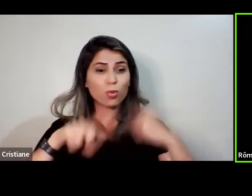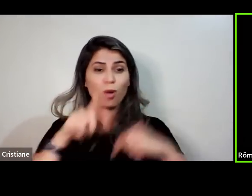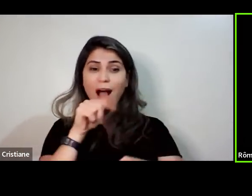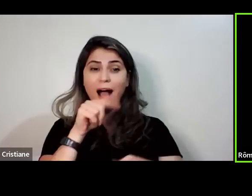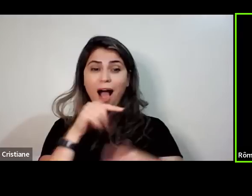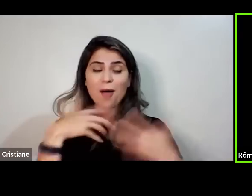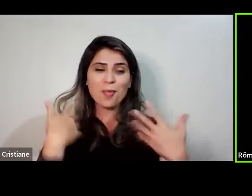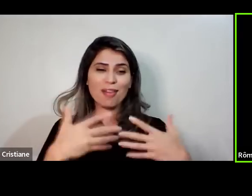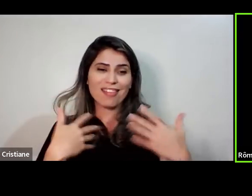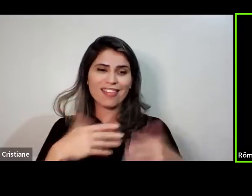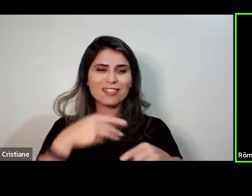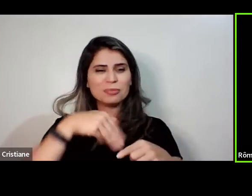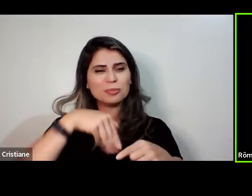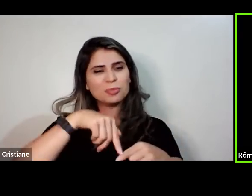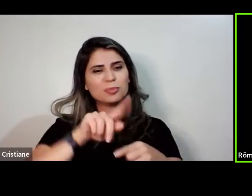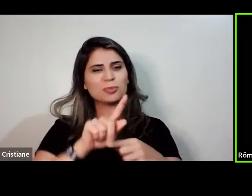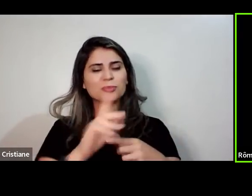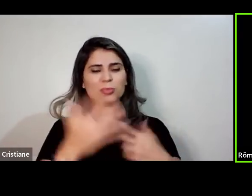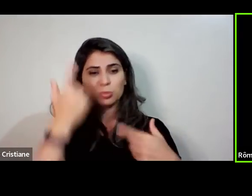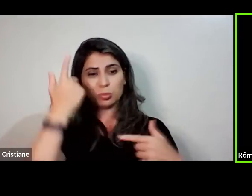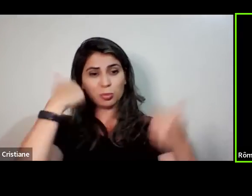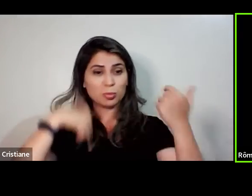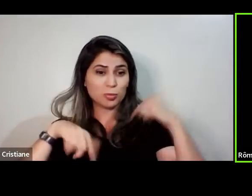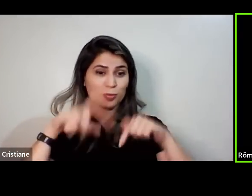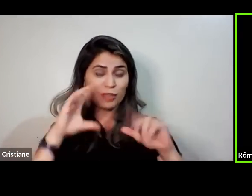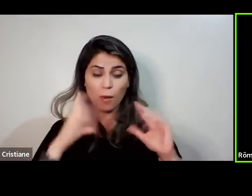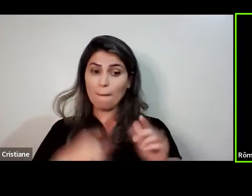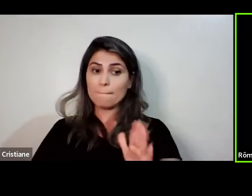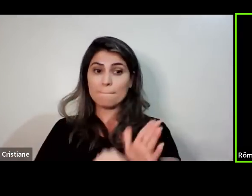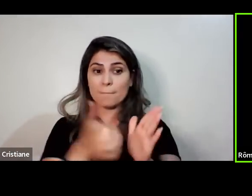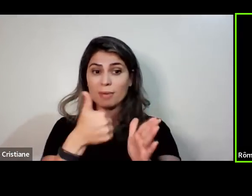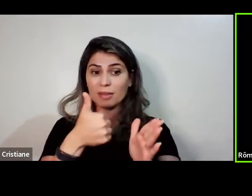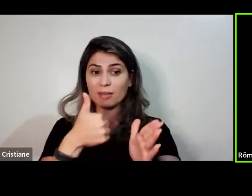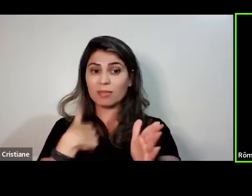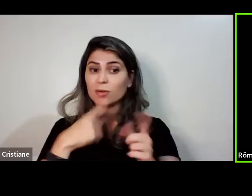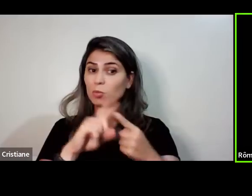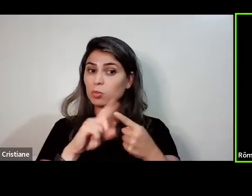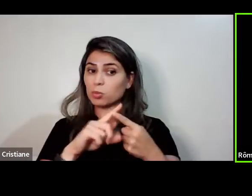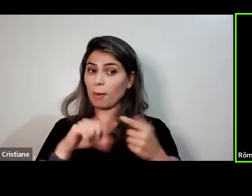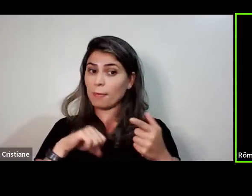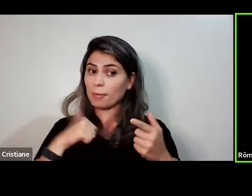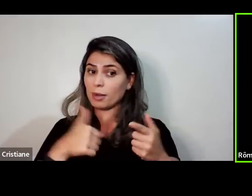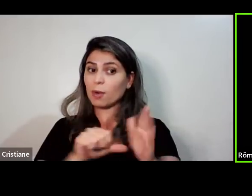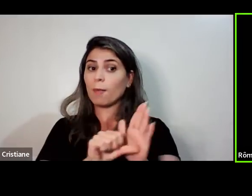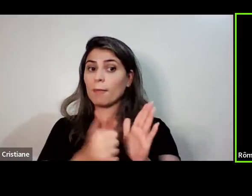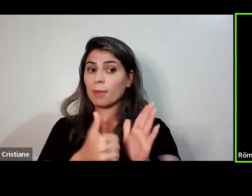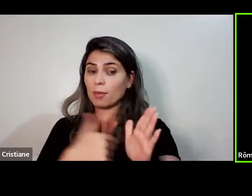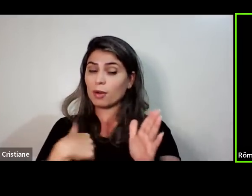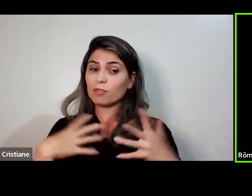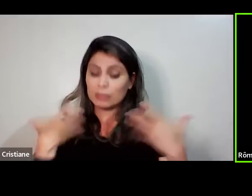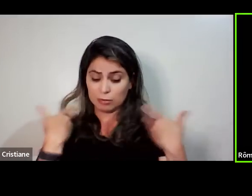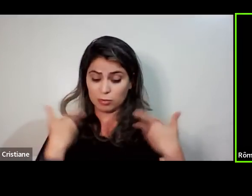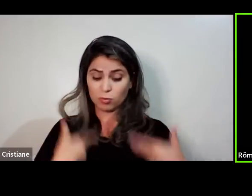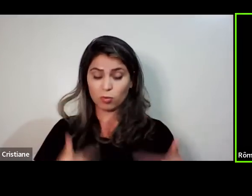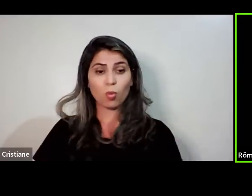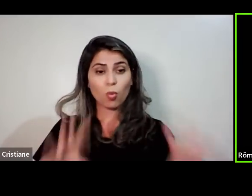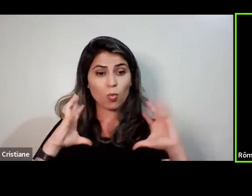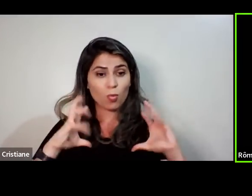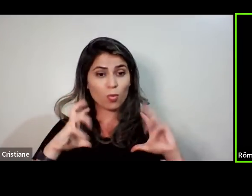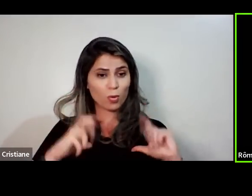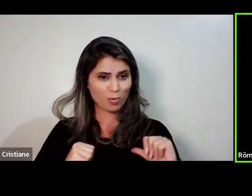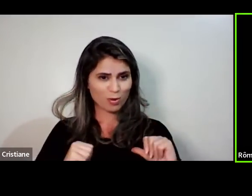limpeza para depois ter os benefícios. Não é assim na sua casa? Primeiro, você não limpa a sua casa? Para ela,